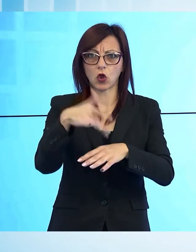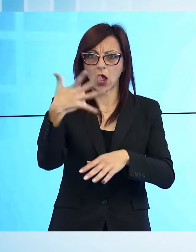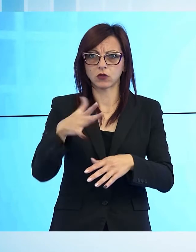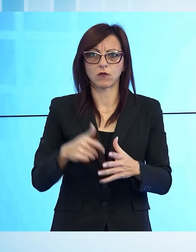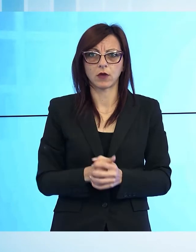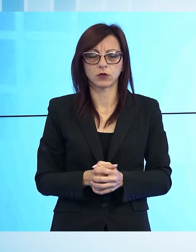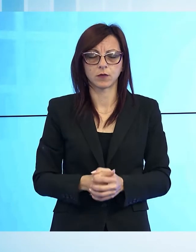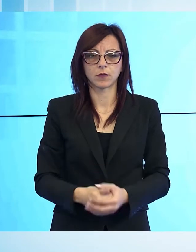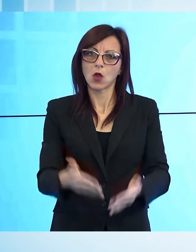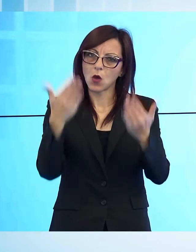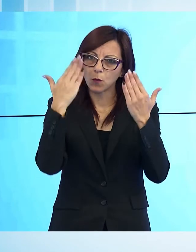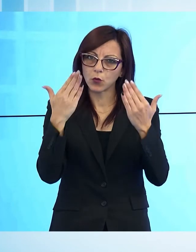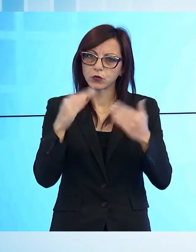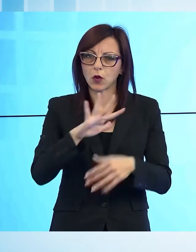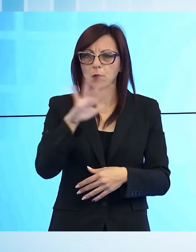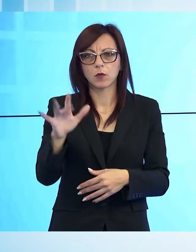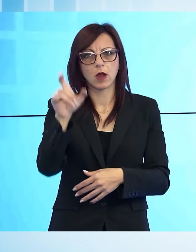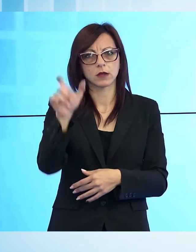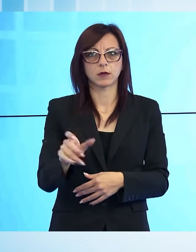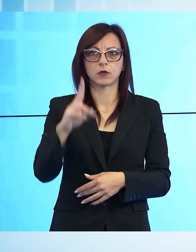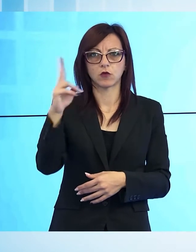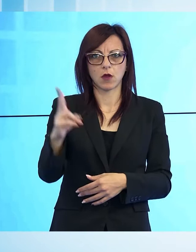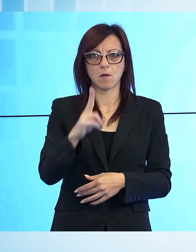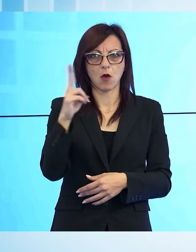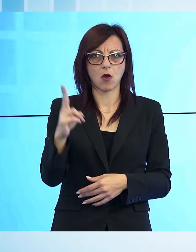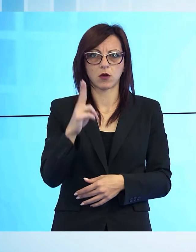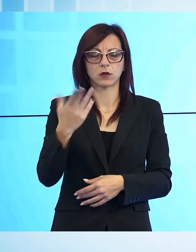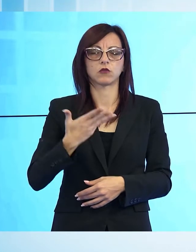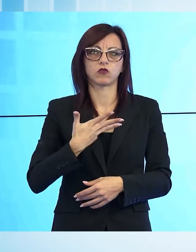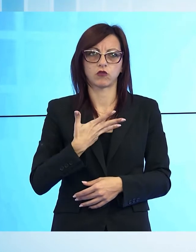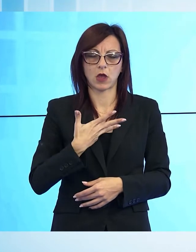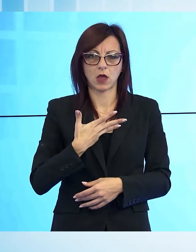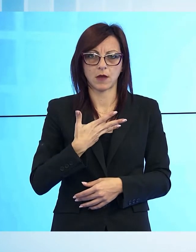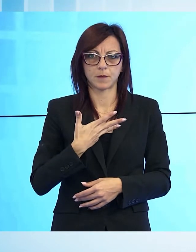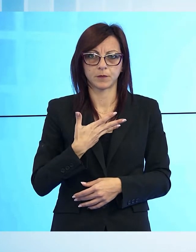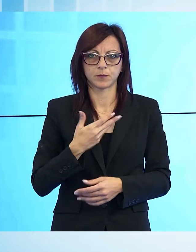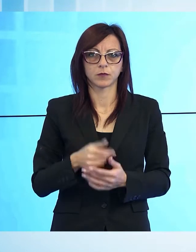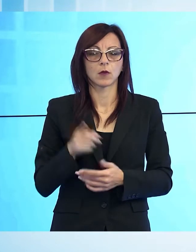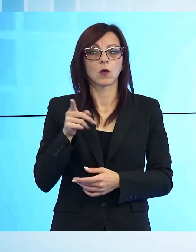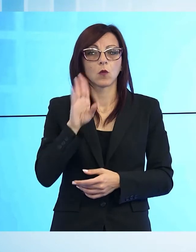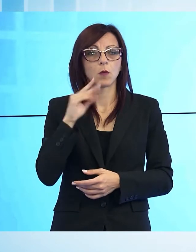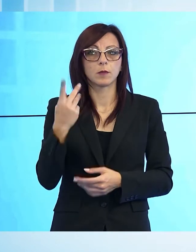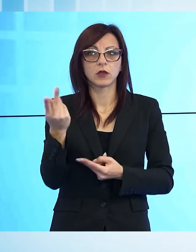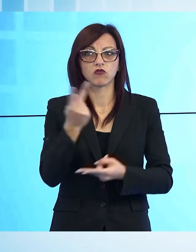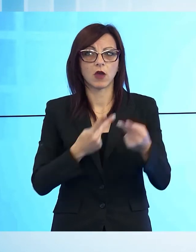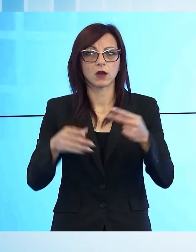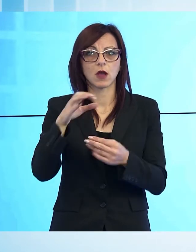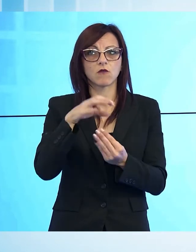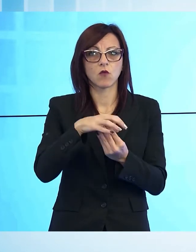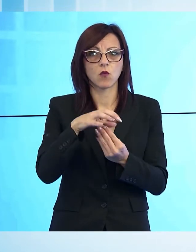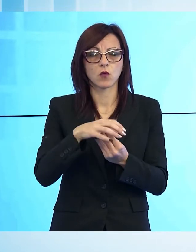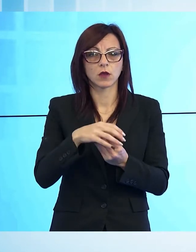c'è anche una seconda vittima, una seconda persona che ha perso la vita cercando funghi. Si tratta di un